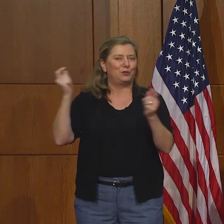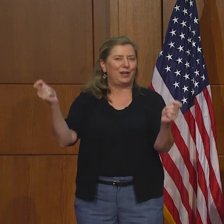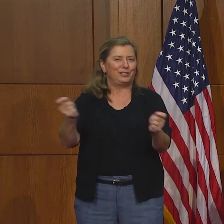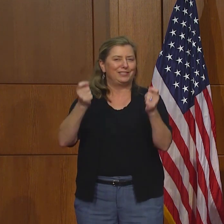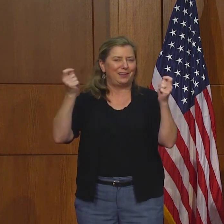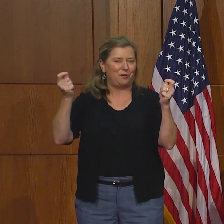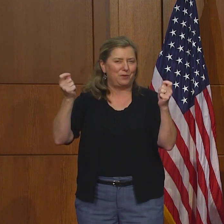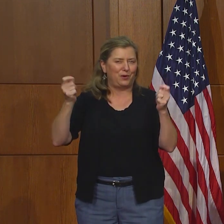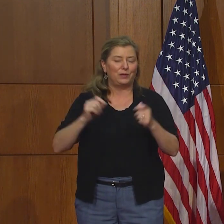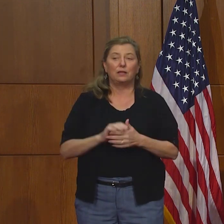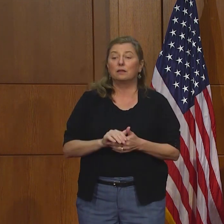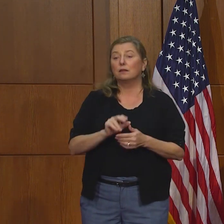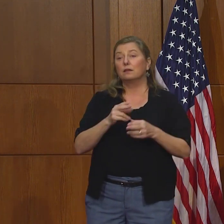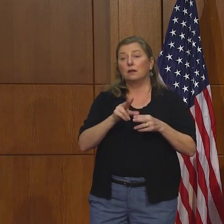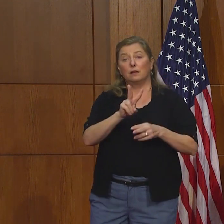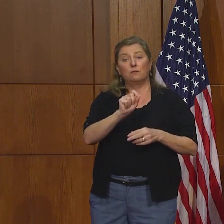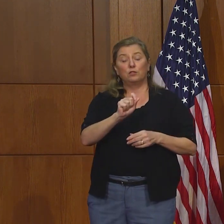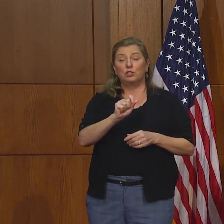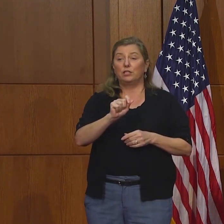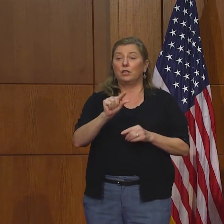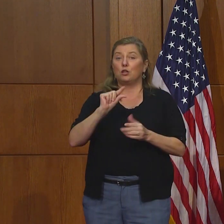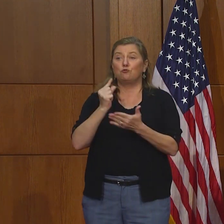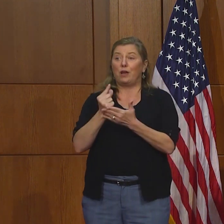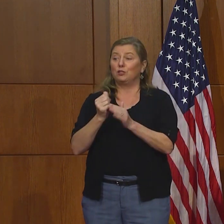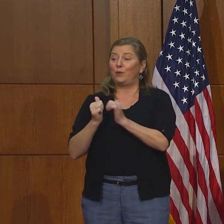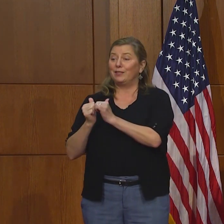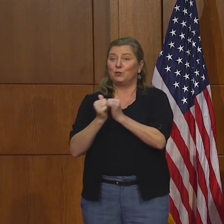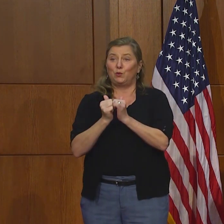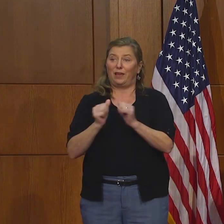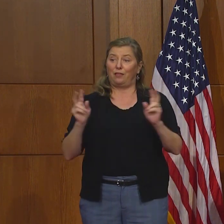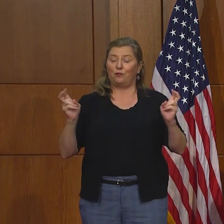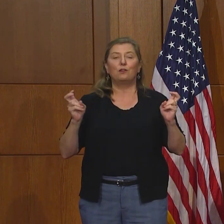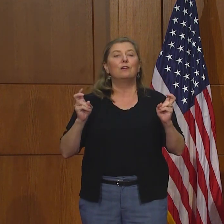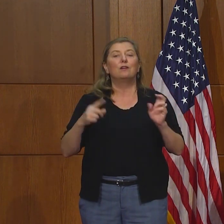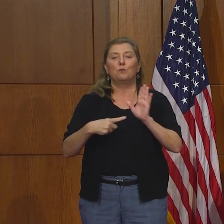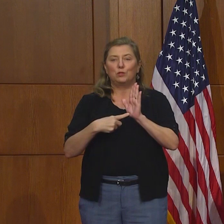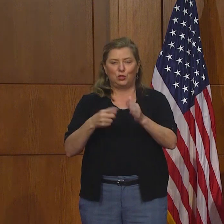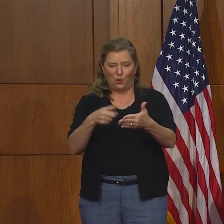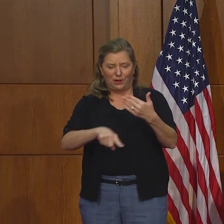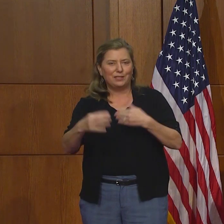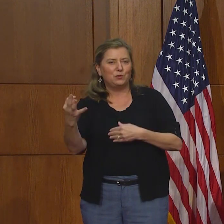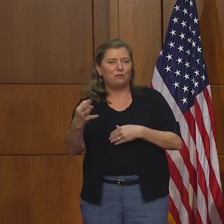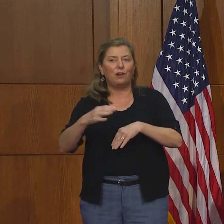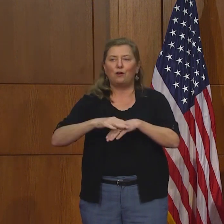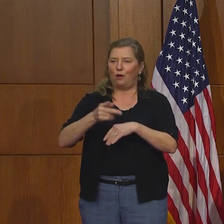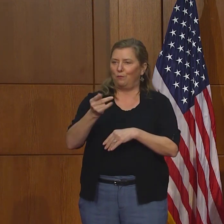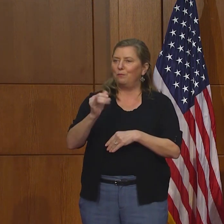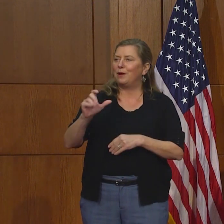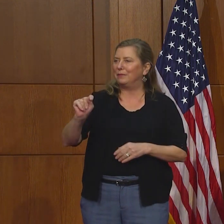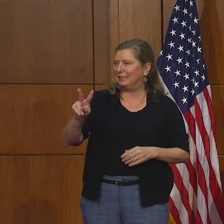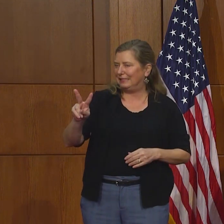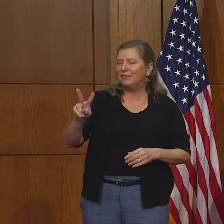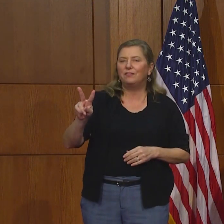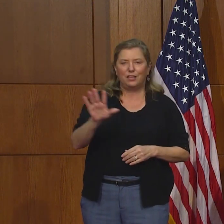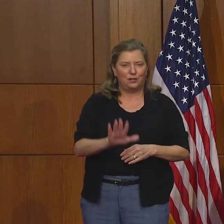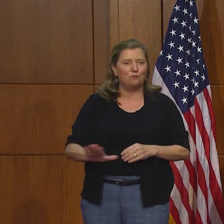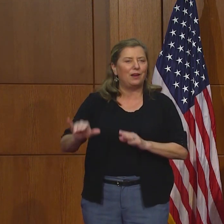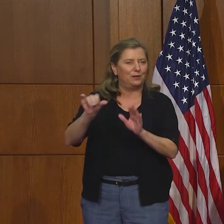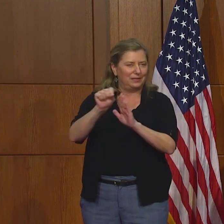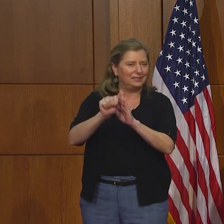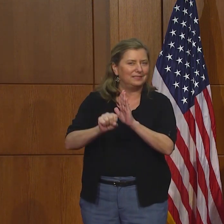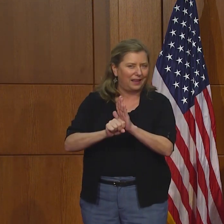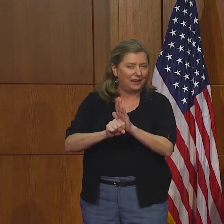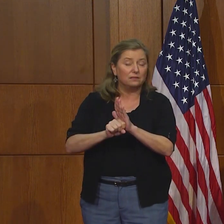graduación. Virginia se va a graduar juntos. El viernes, en la televisión pública